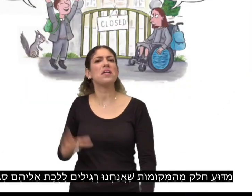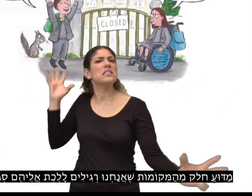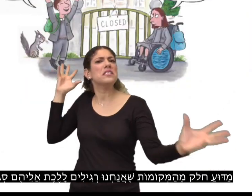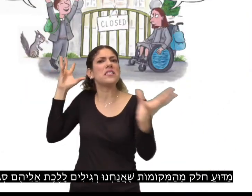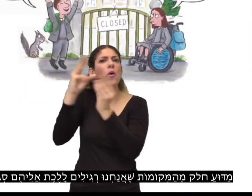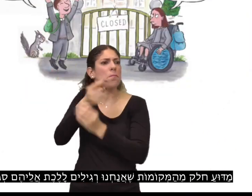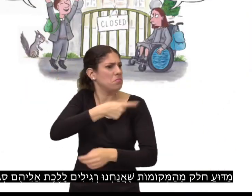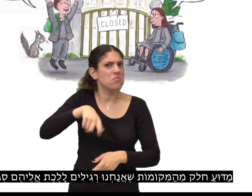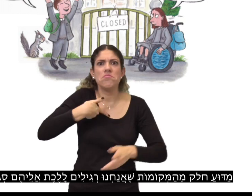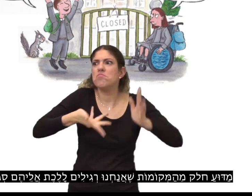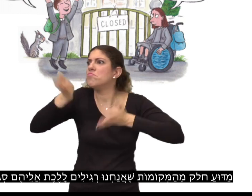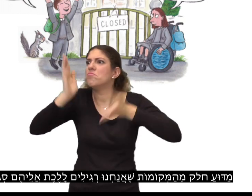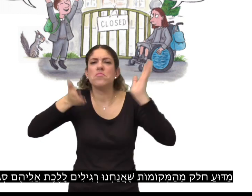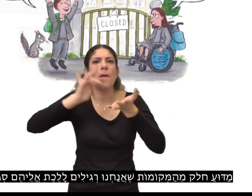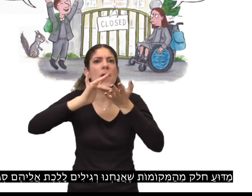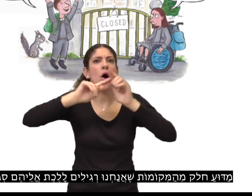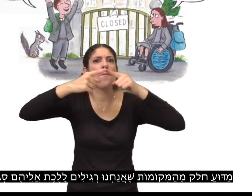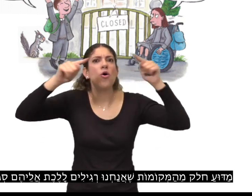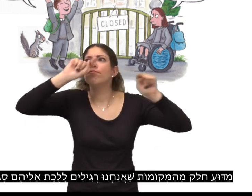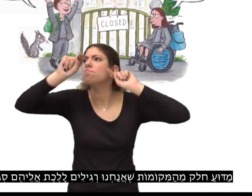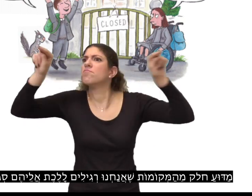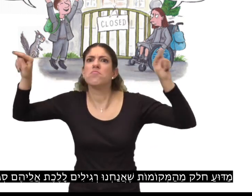מדוע חלק מהמקומות שאנחנו רגילים ללכת אליהם סגורים?